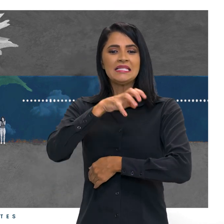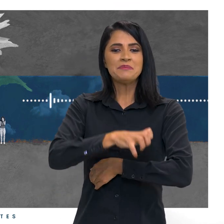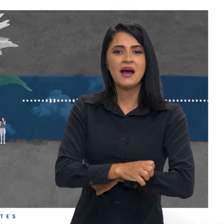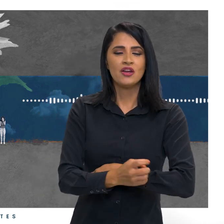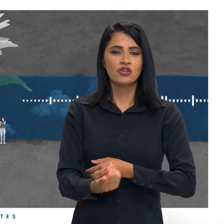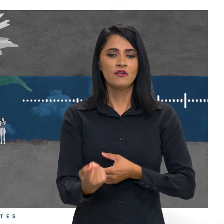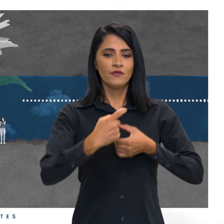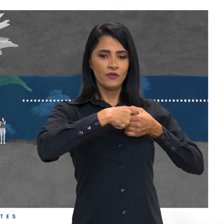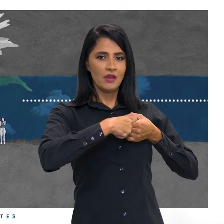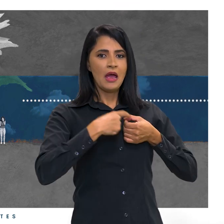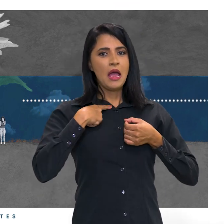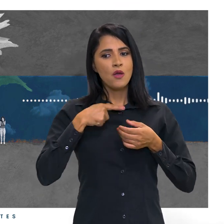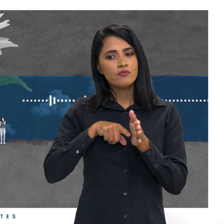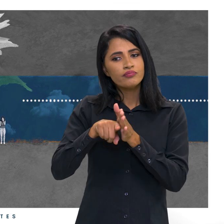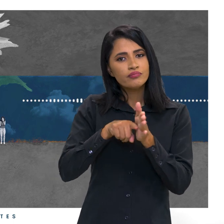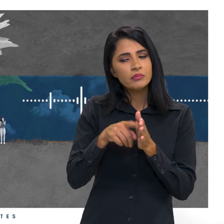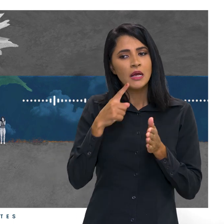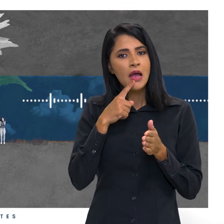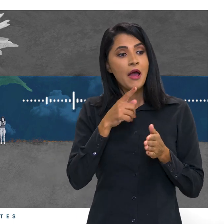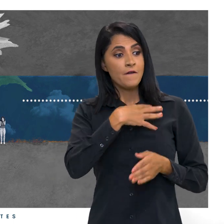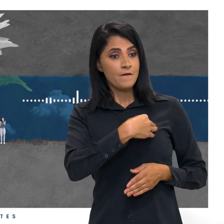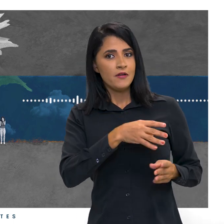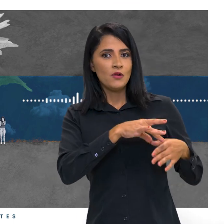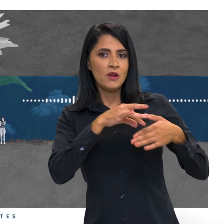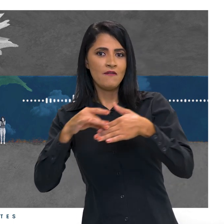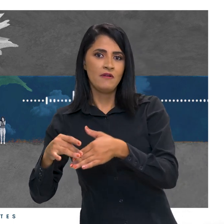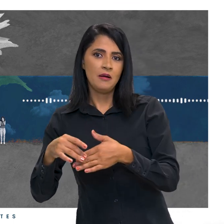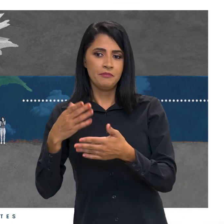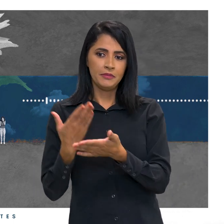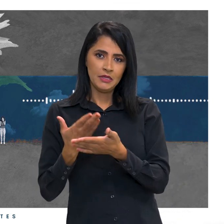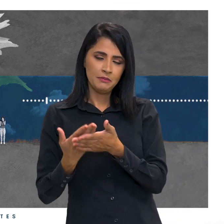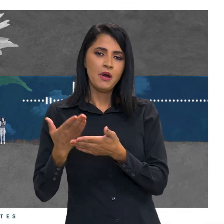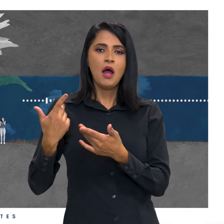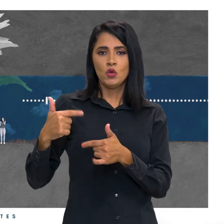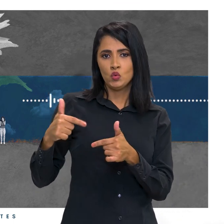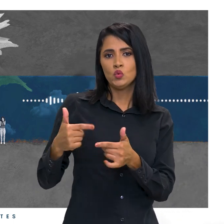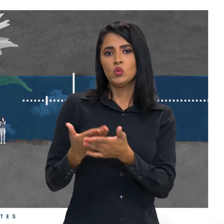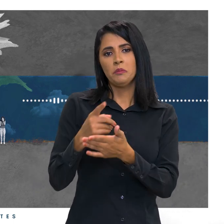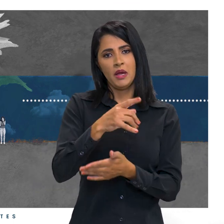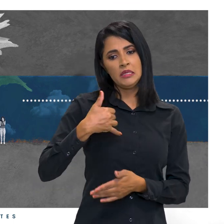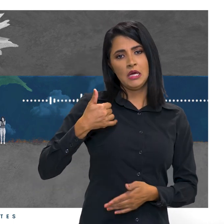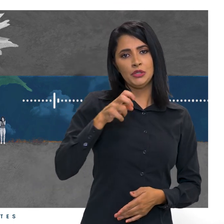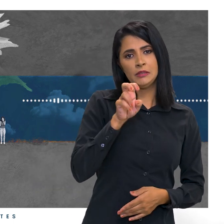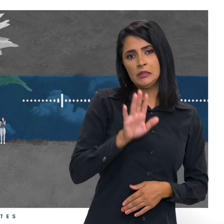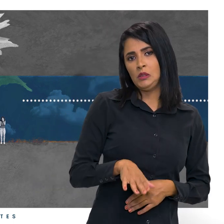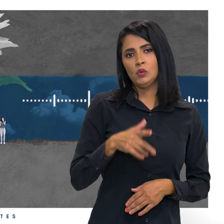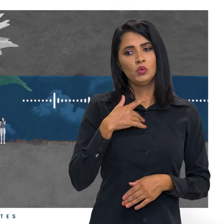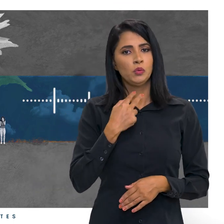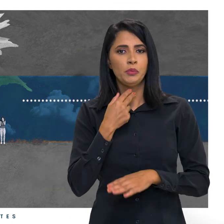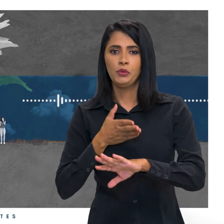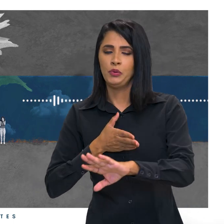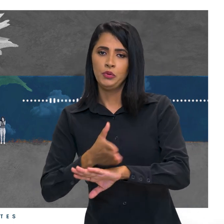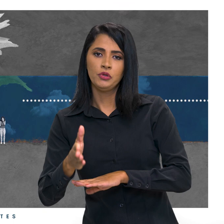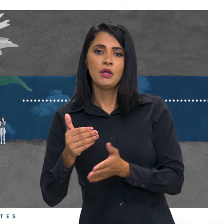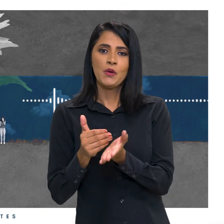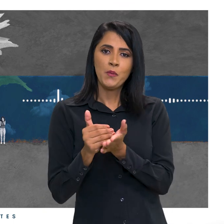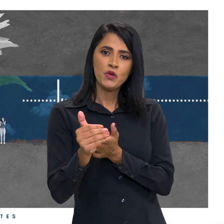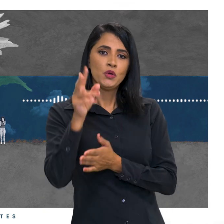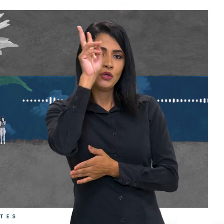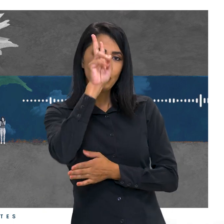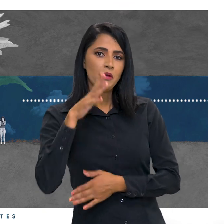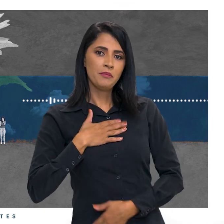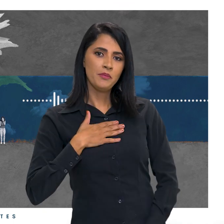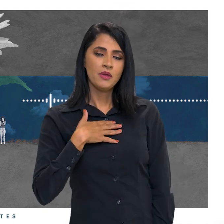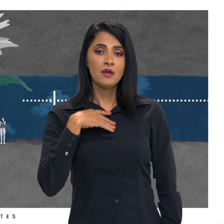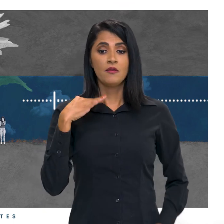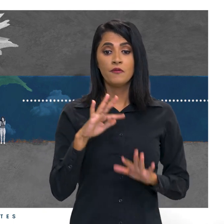tentei colocar meu filho para participar do estudo, mas como ele era menor de cinco anos, ele não entrou. Aí começou a história da minha família. E